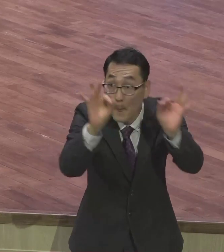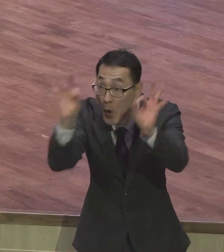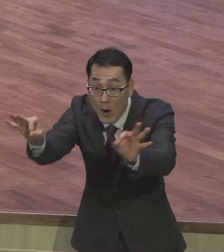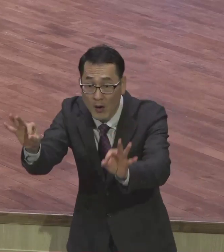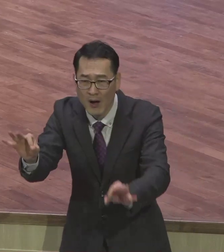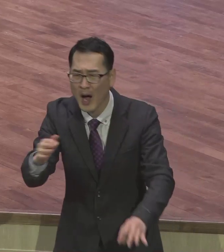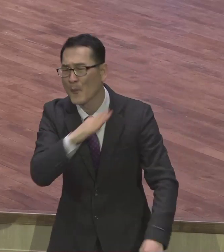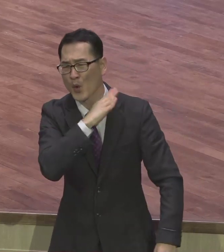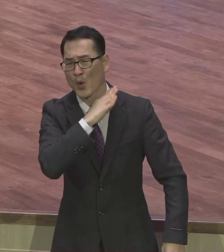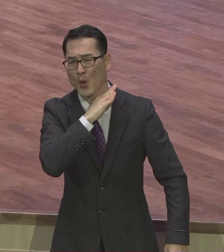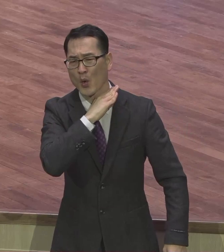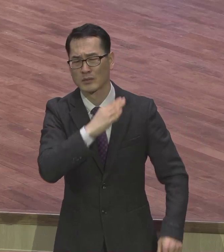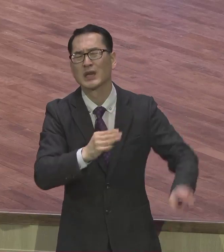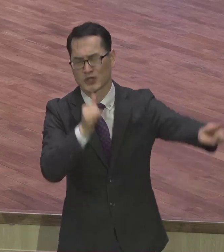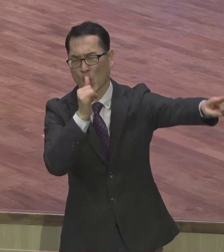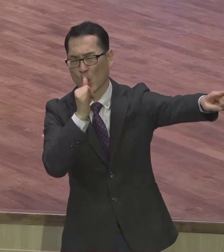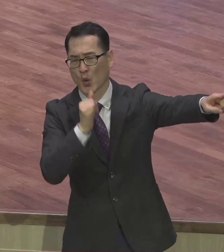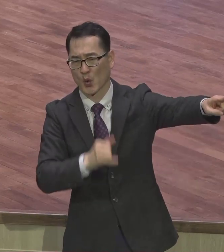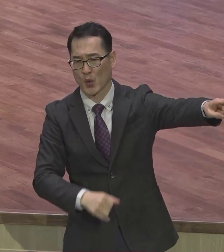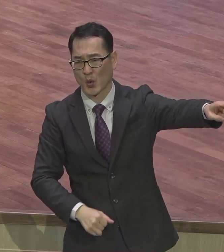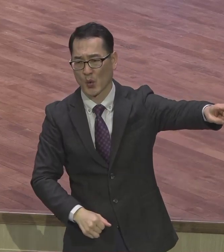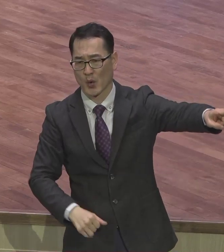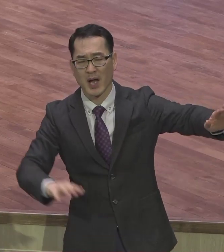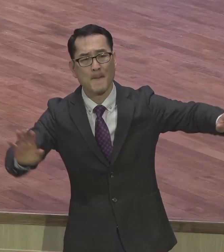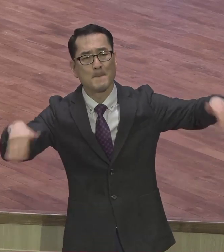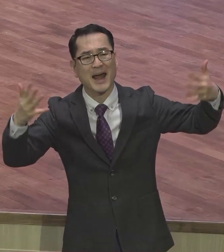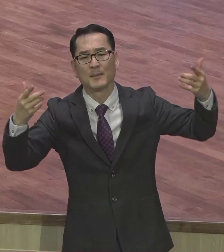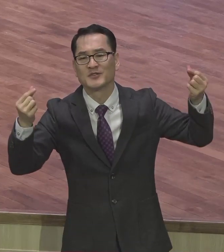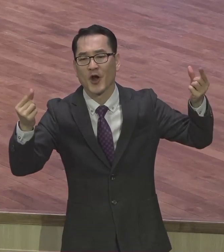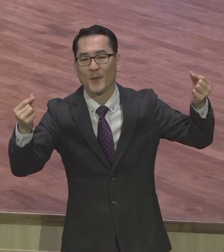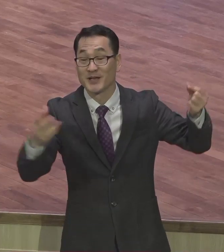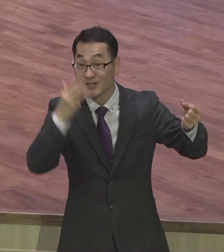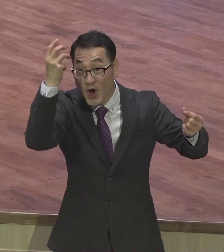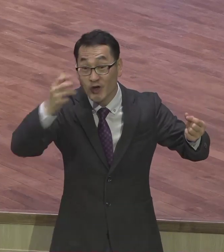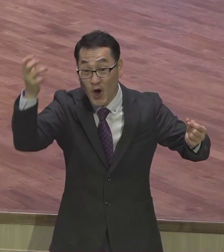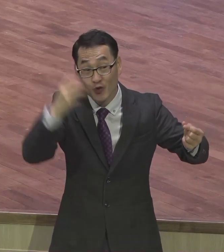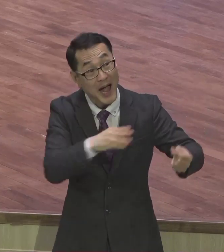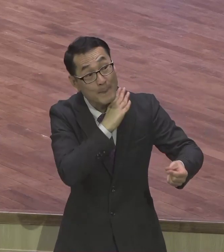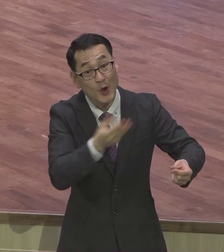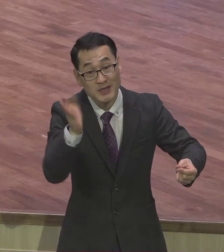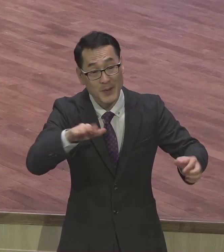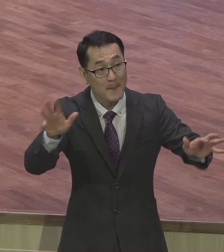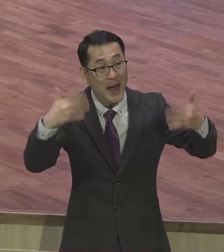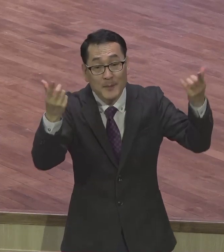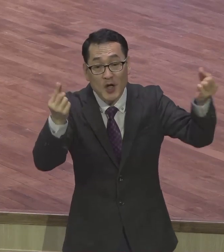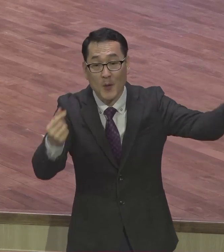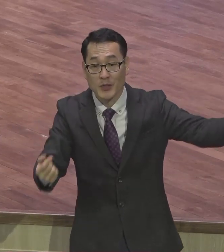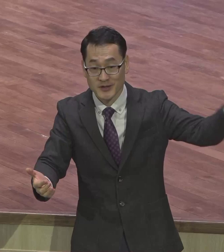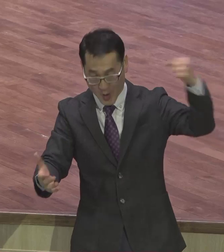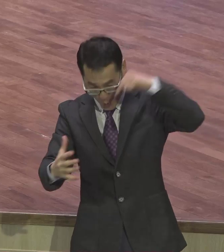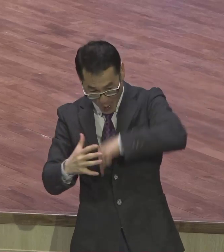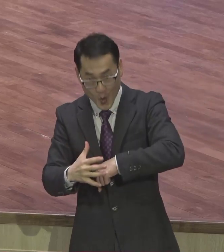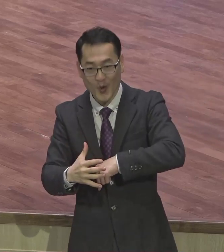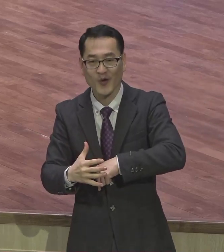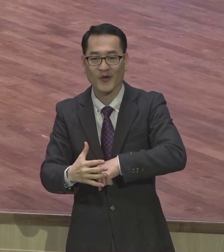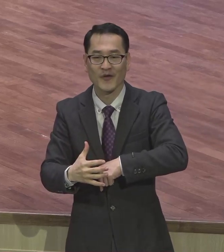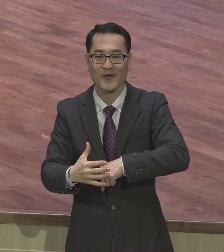바람같이 공기같이 성령이 믿는 자에 들어오셔서 영원히 함께 계십니다 그래야